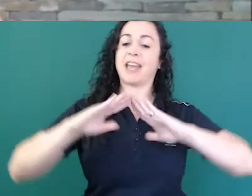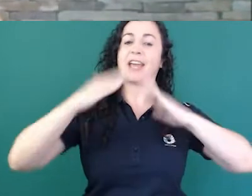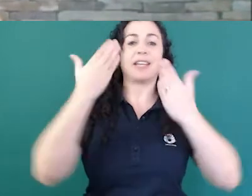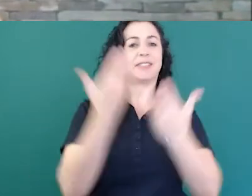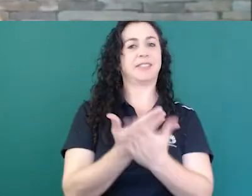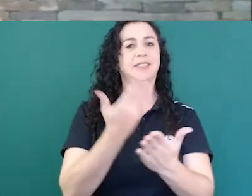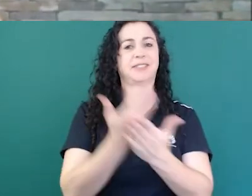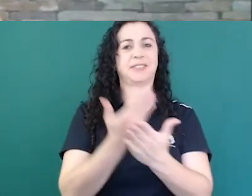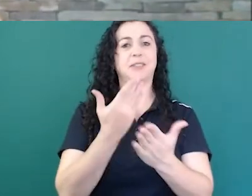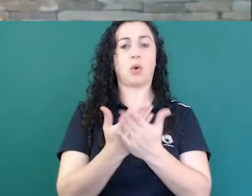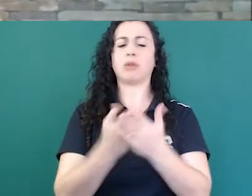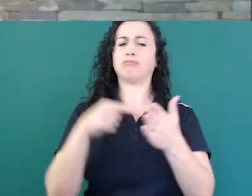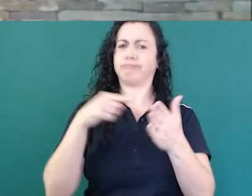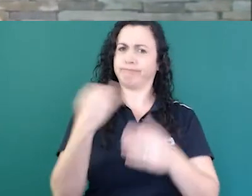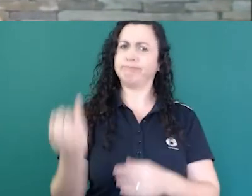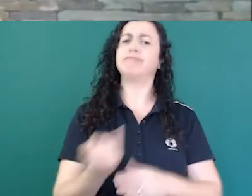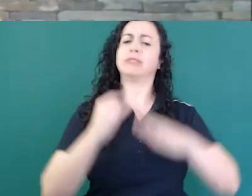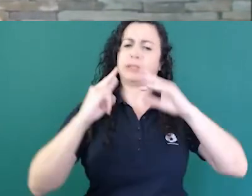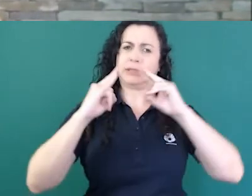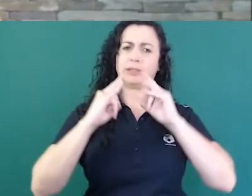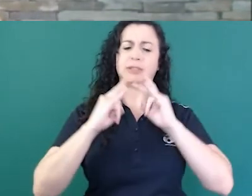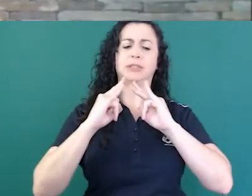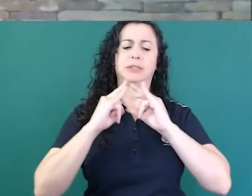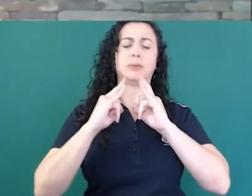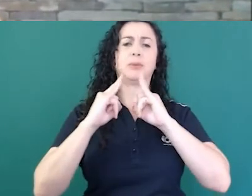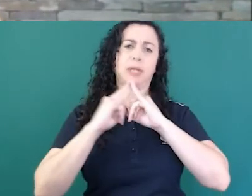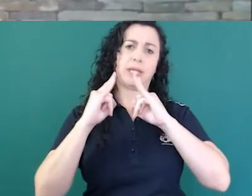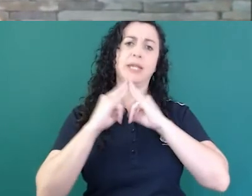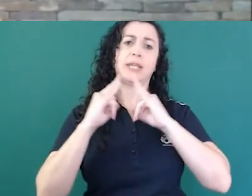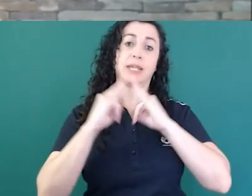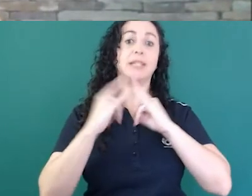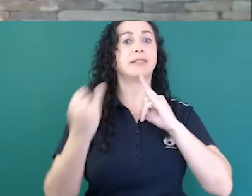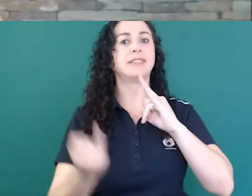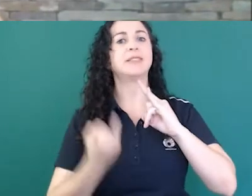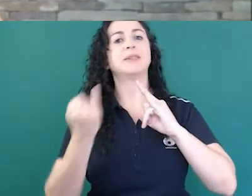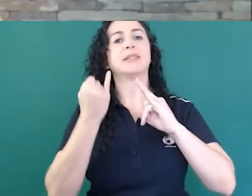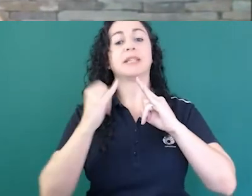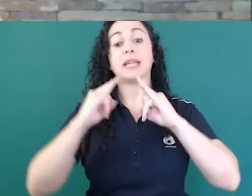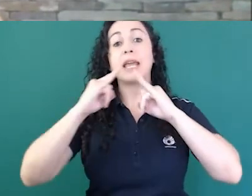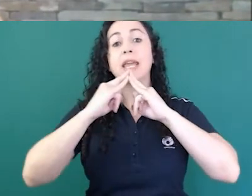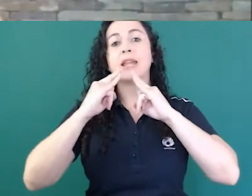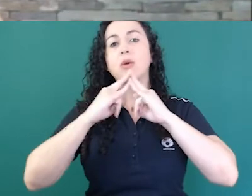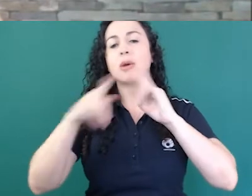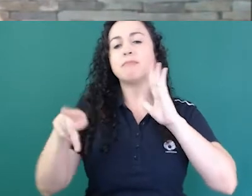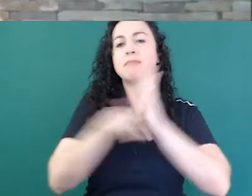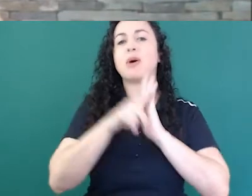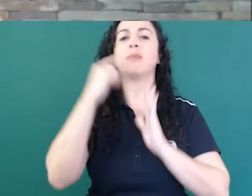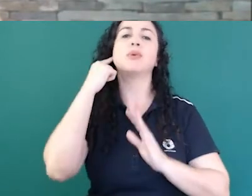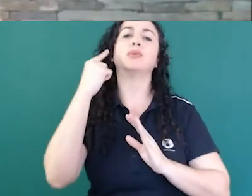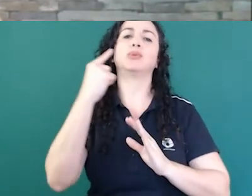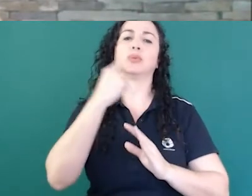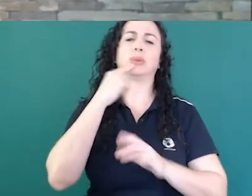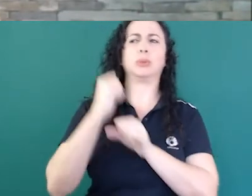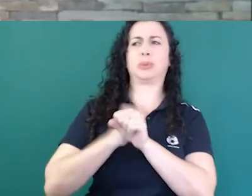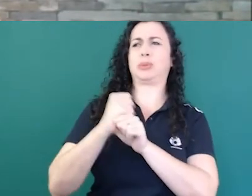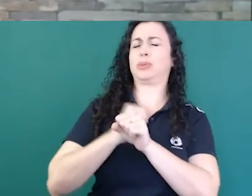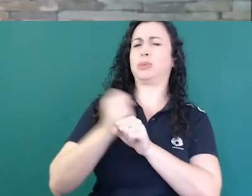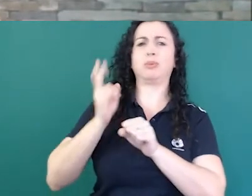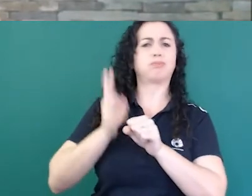que é muito importante para o Brasil, para os surdos, é uma escola só de surdos, desde a educação